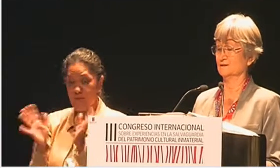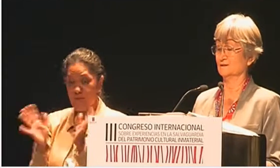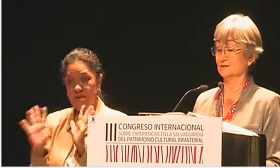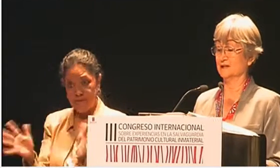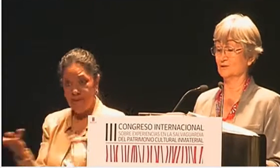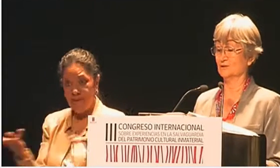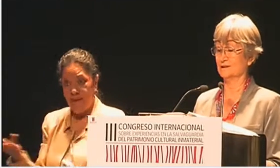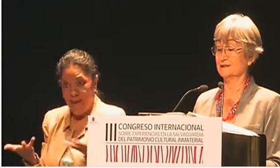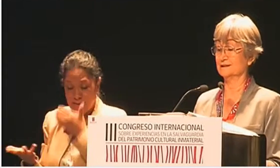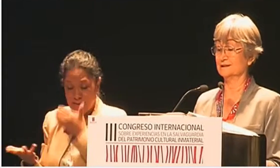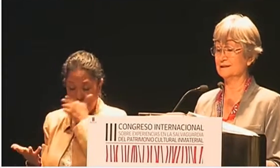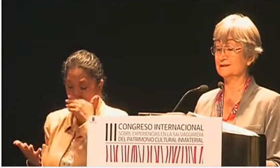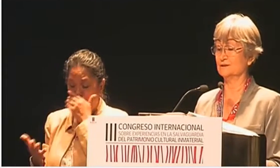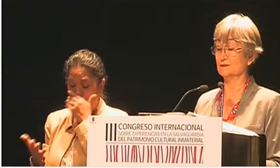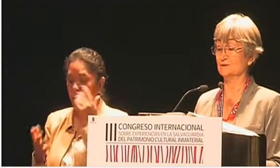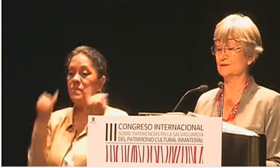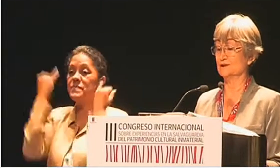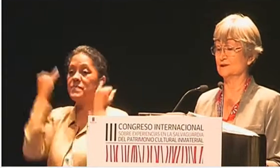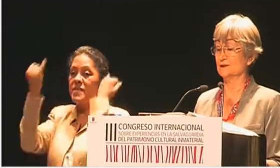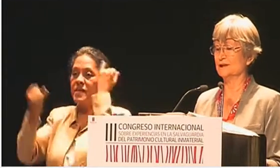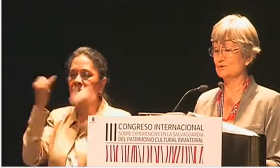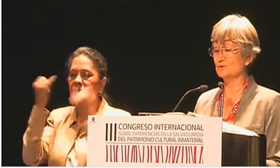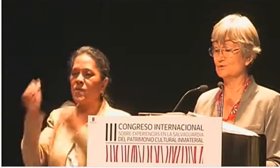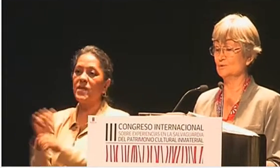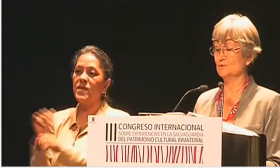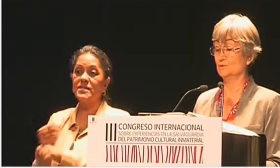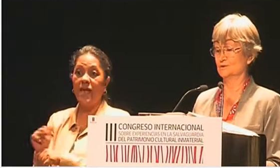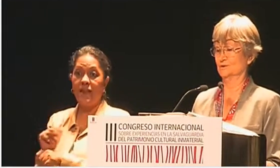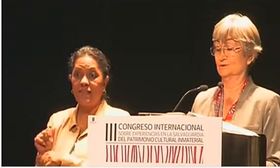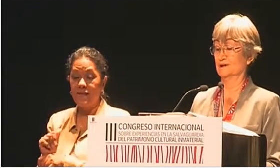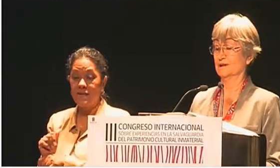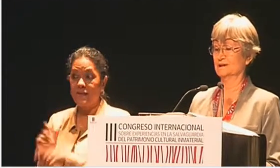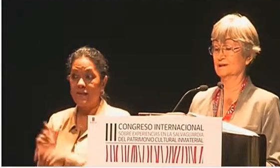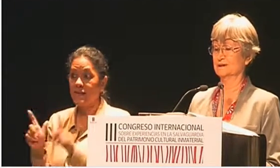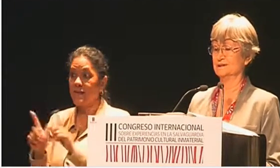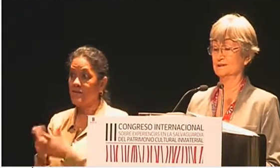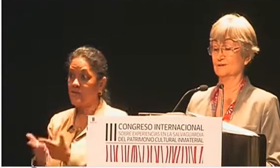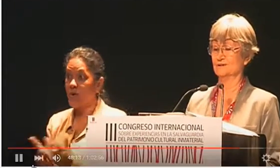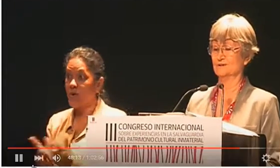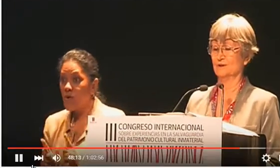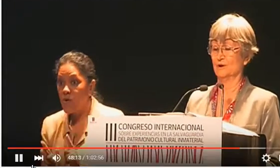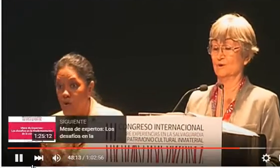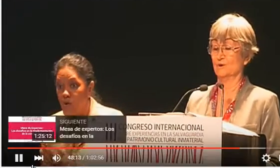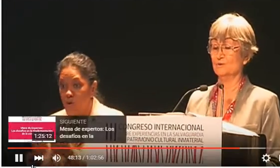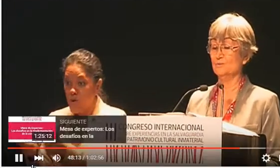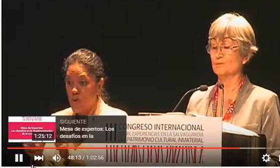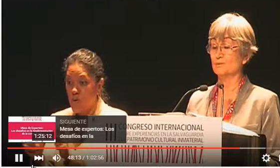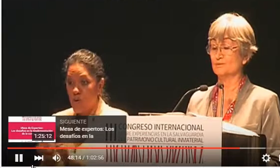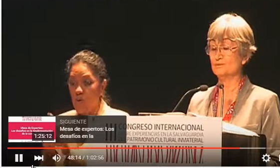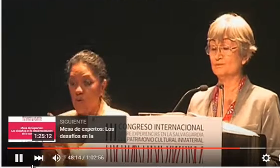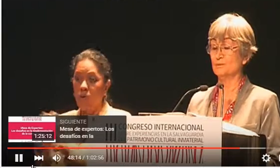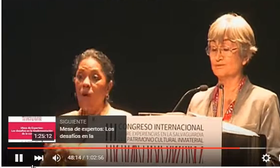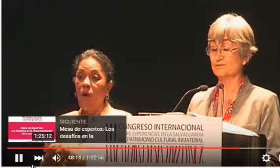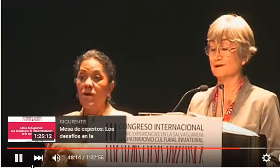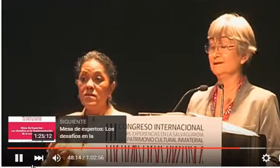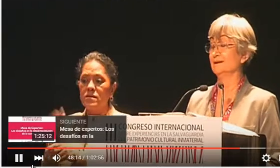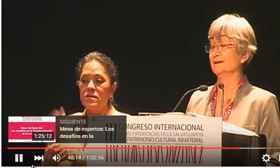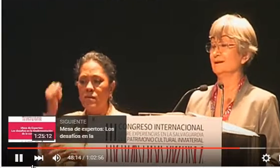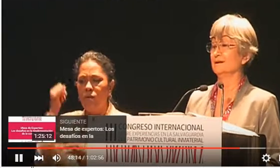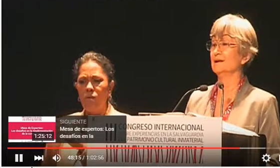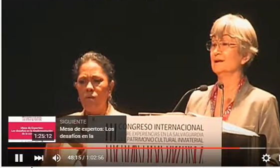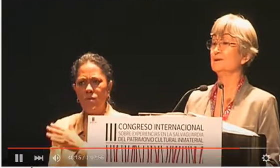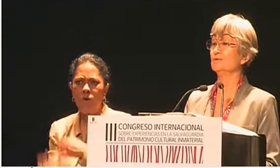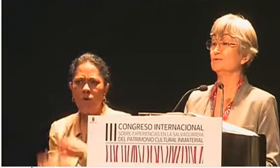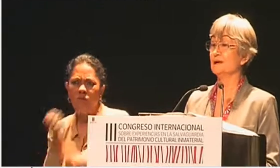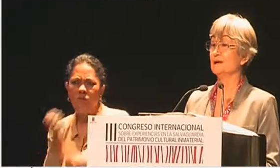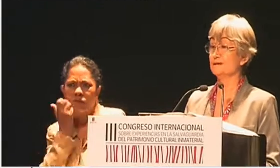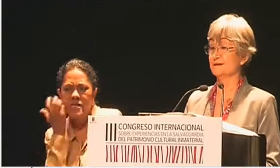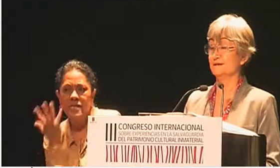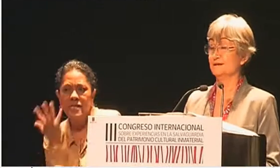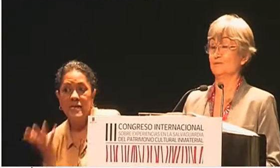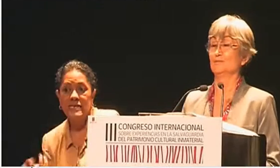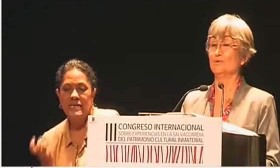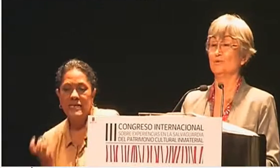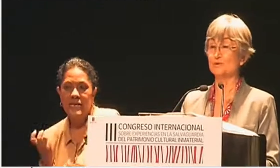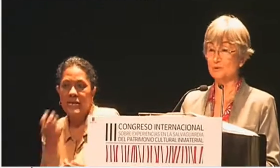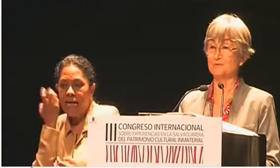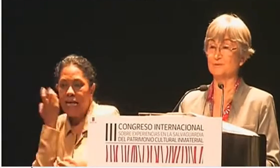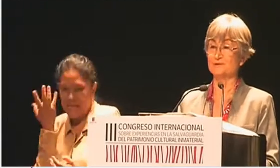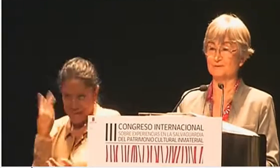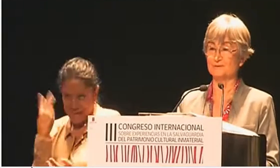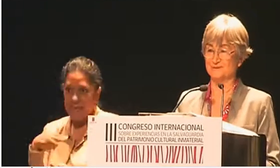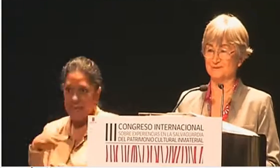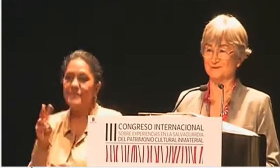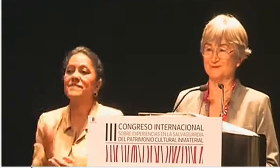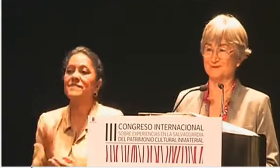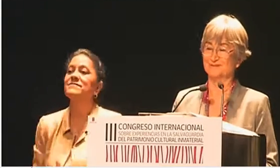los creadores artísticos y los grupos artísticos, con un profundo afán de aventurarse por